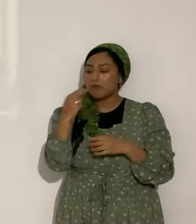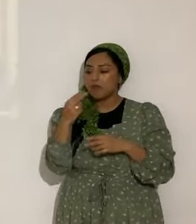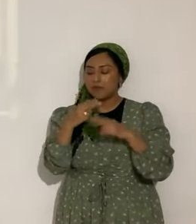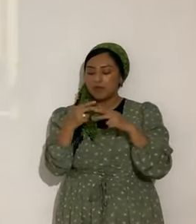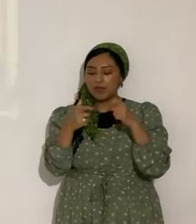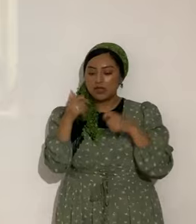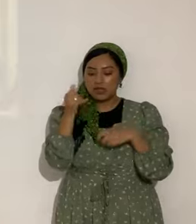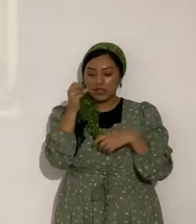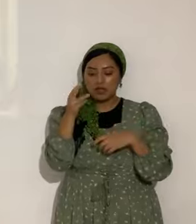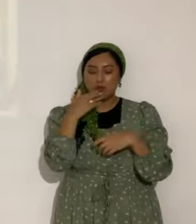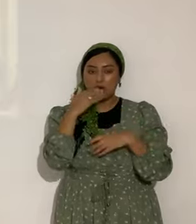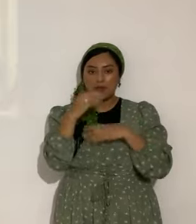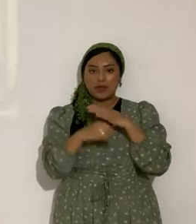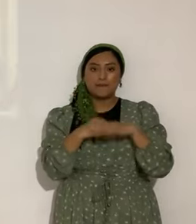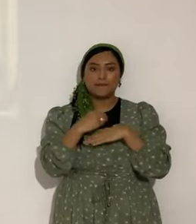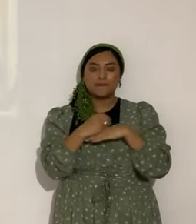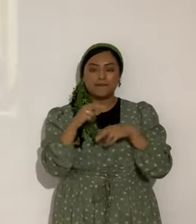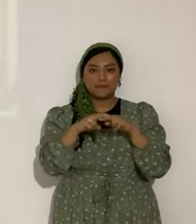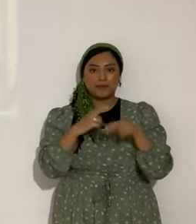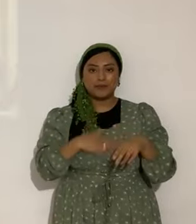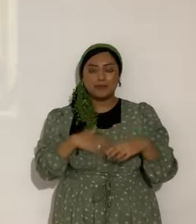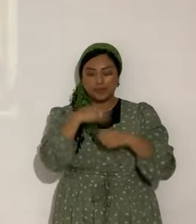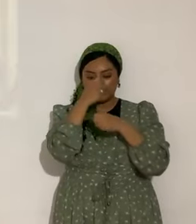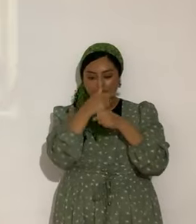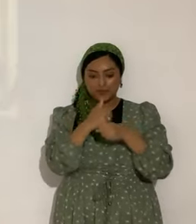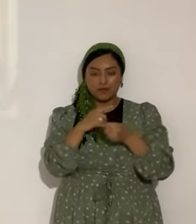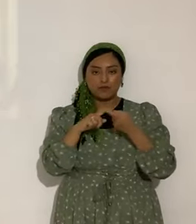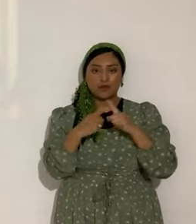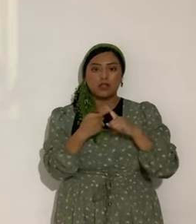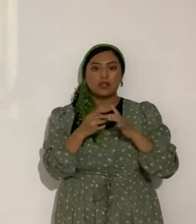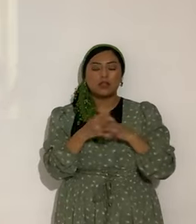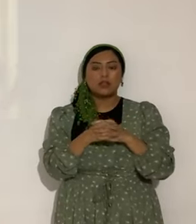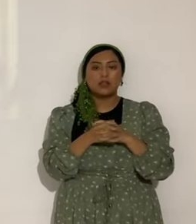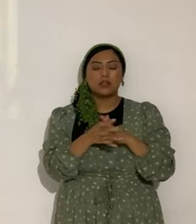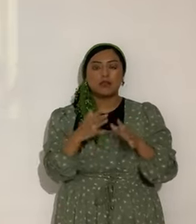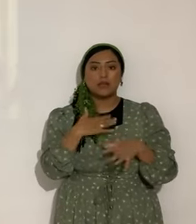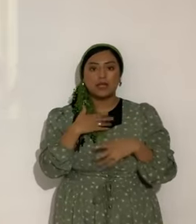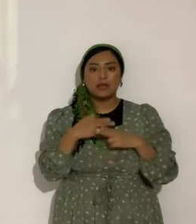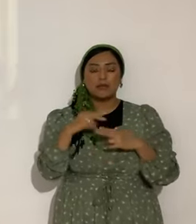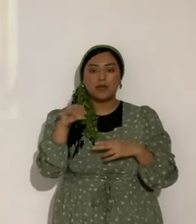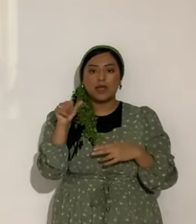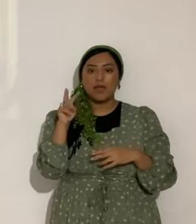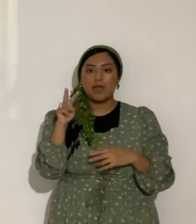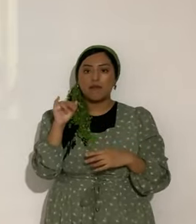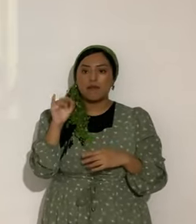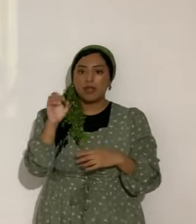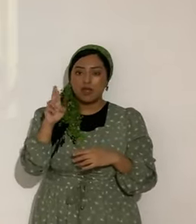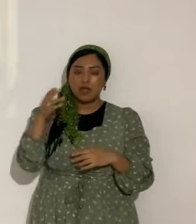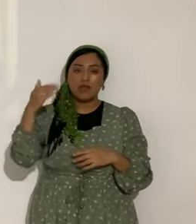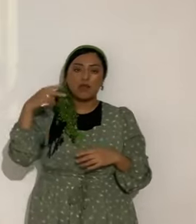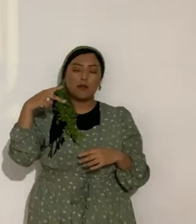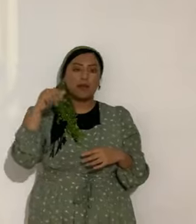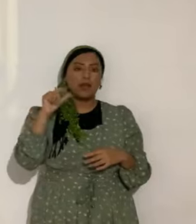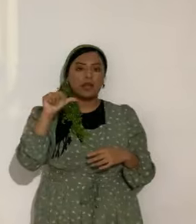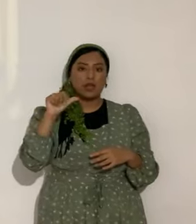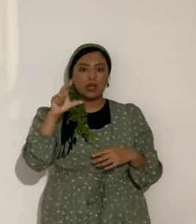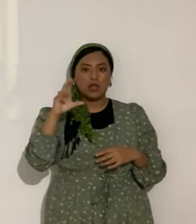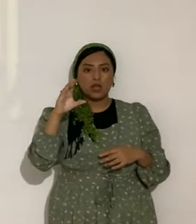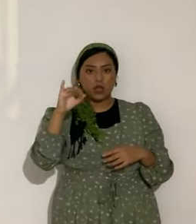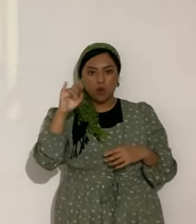be omen. Siéntense por favor hermanos, hermanas, amigos, amigas, les habla su servidor, Dr. Javier Palacio Celorio, Rueda Pastor de la Congregación